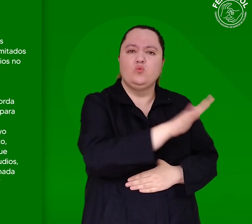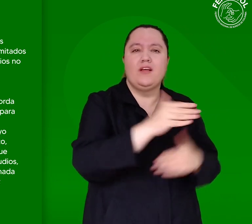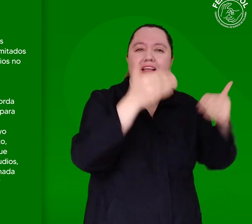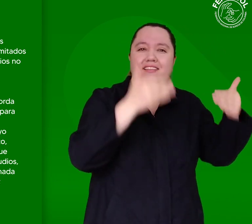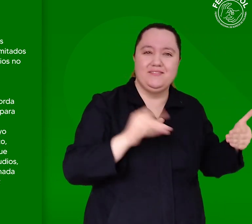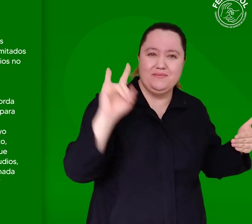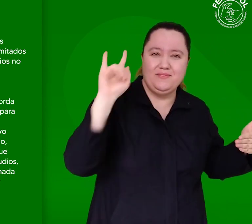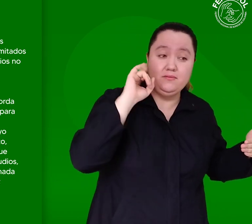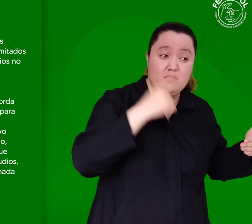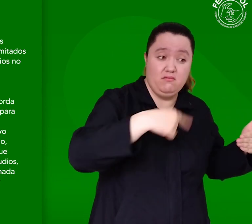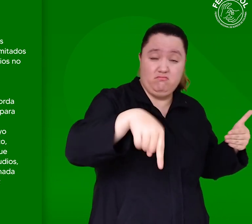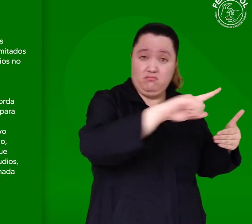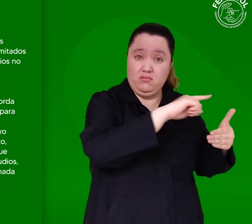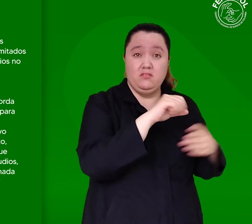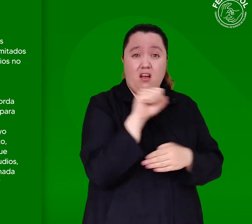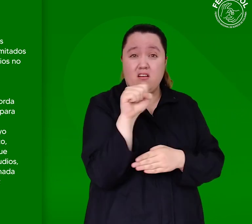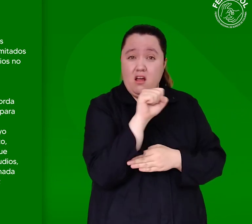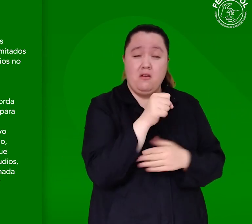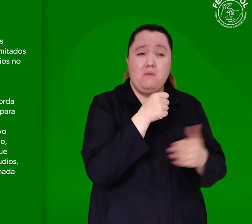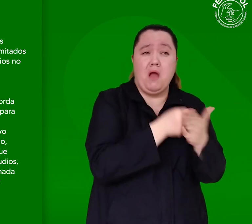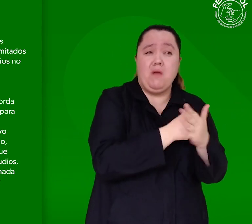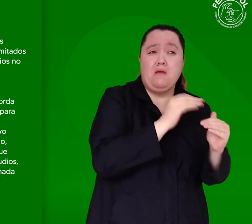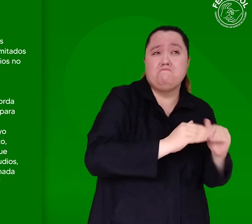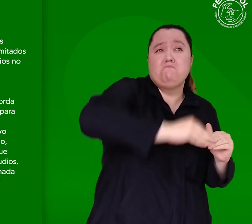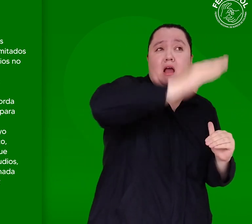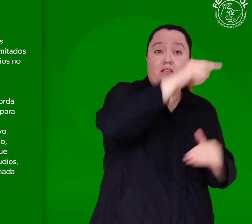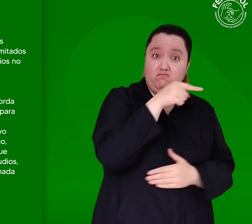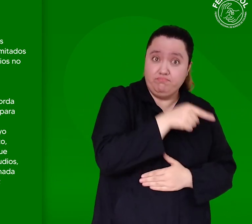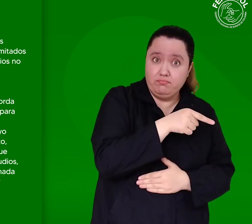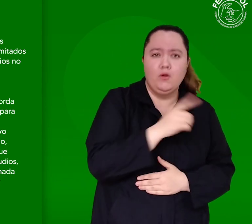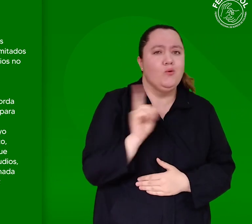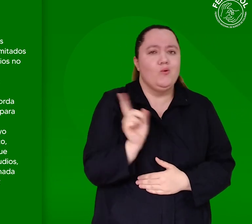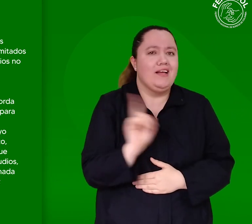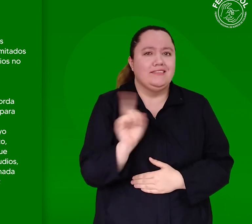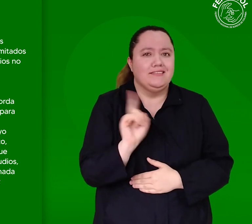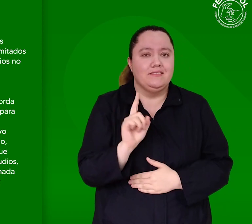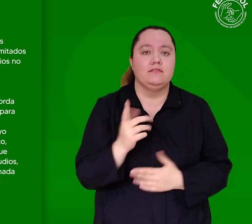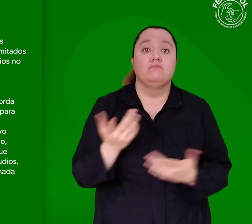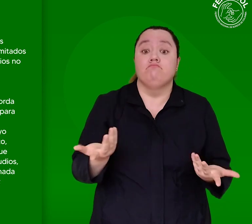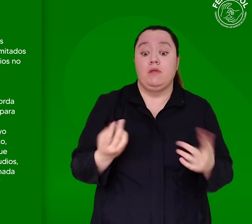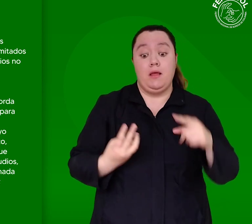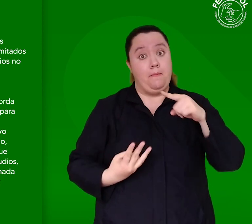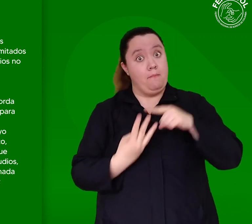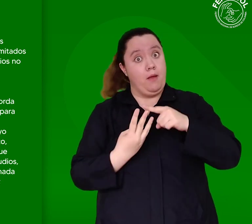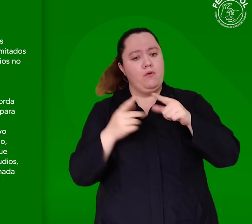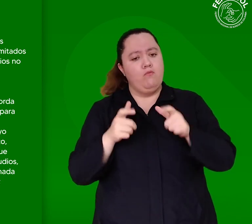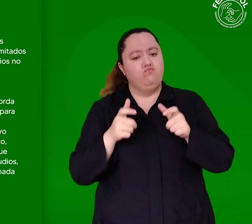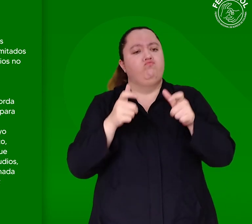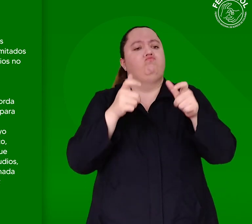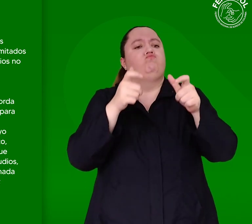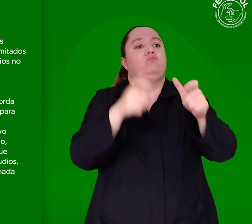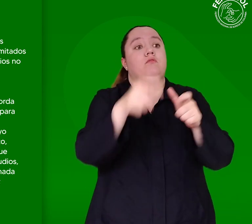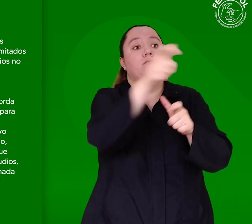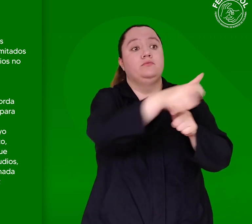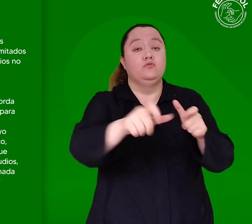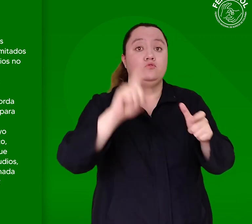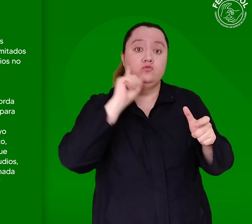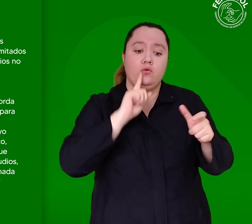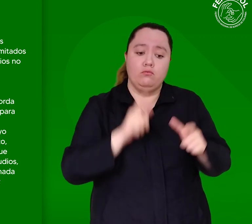la población con discapacidad auditiva tiene mayor riesgo de siniestralidad vial, lo que no podría limitar la entrega de este documento a la